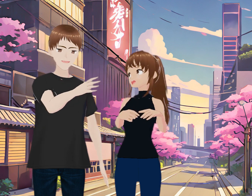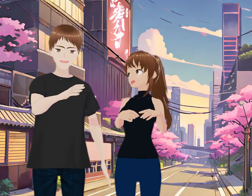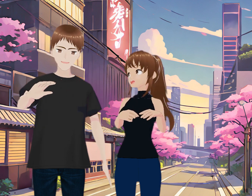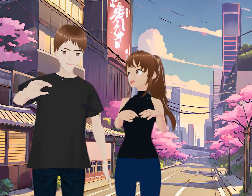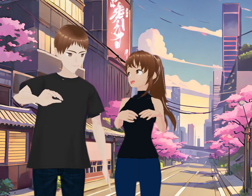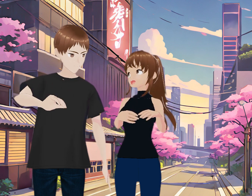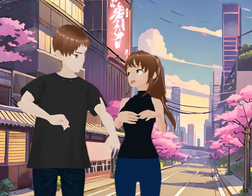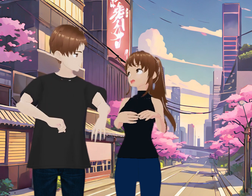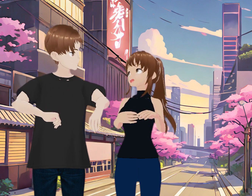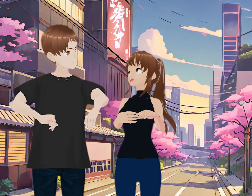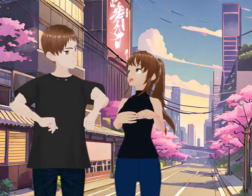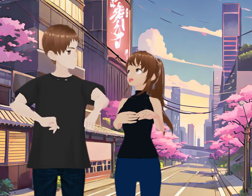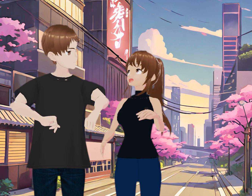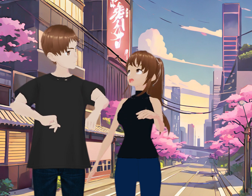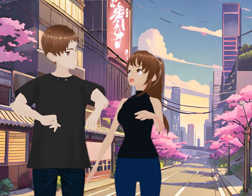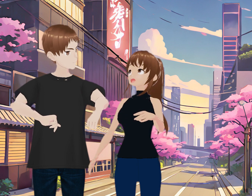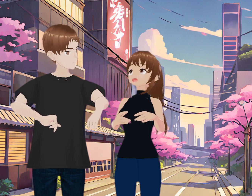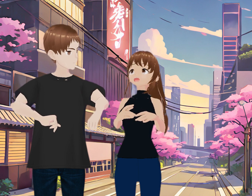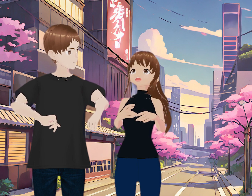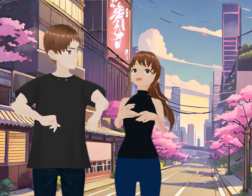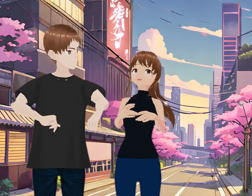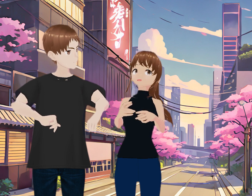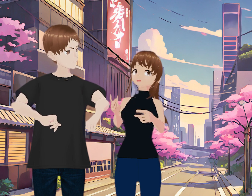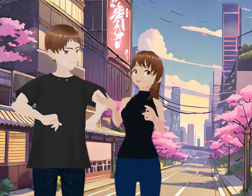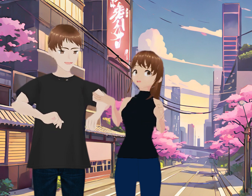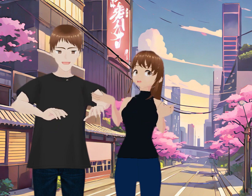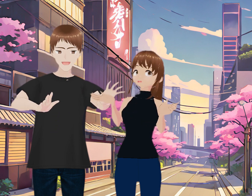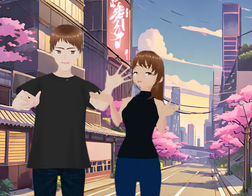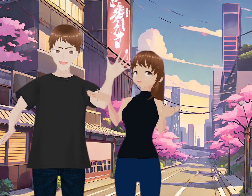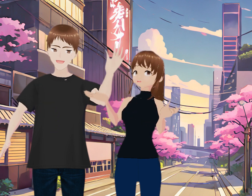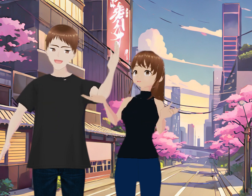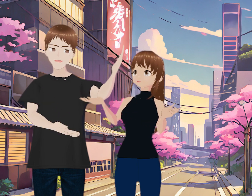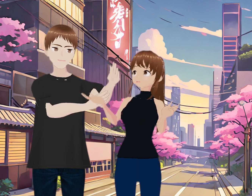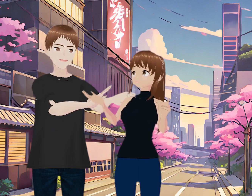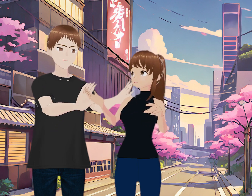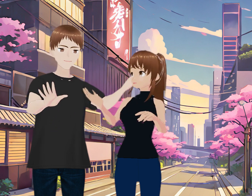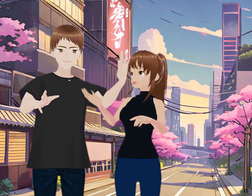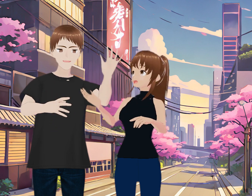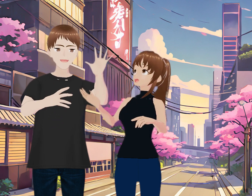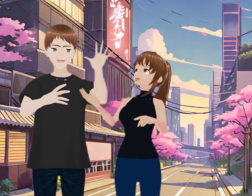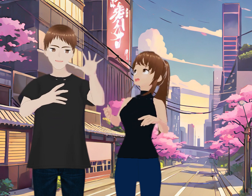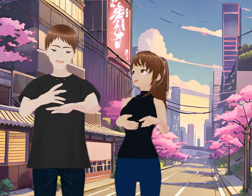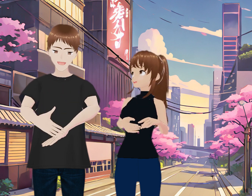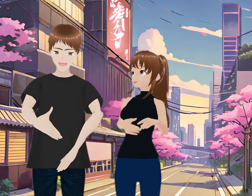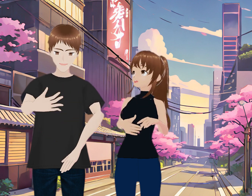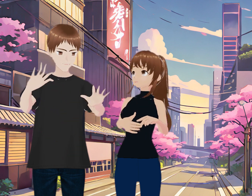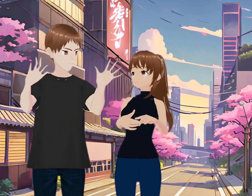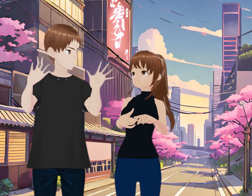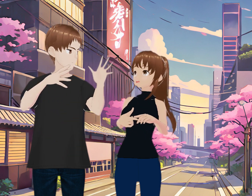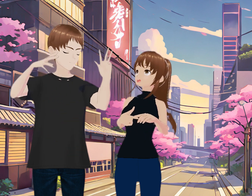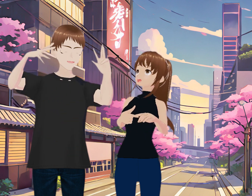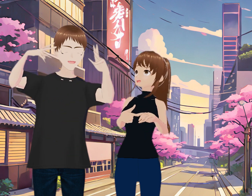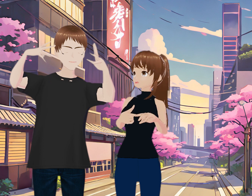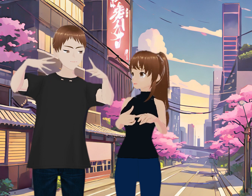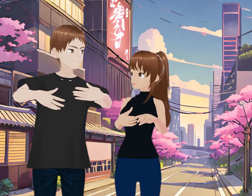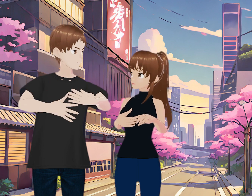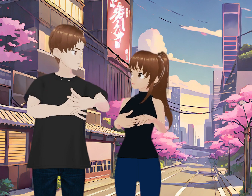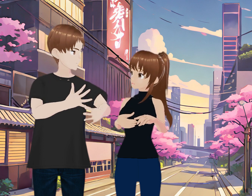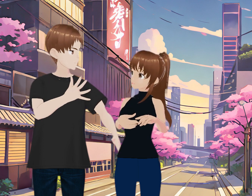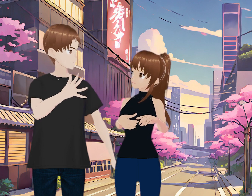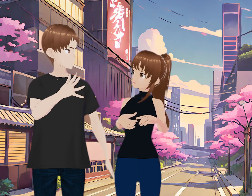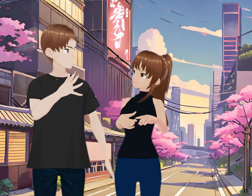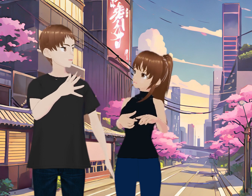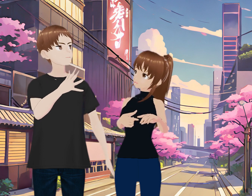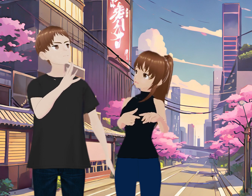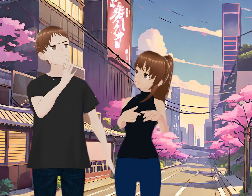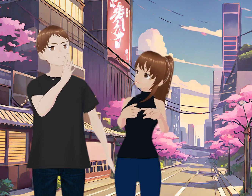Marte No están Hay colonia Marte Ahorita que estoy pensando Creo que lo dije Bueno Está el campo Marte Pero ya estamos Acá en el barrio Y vamos